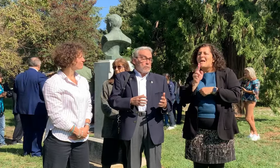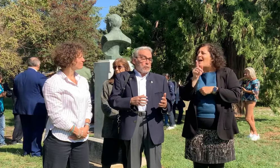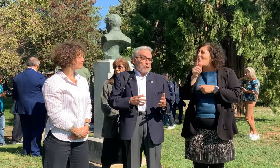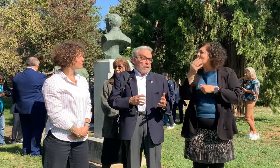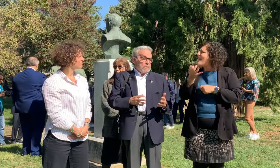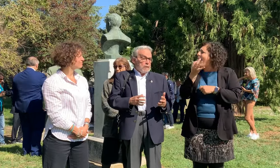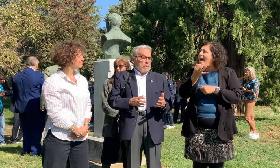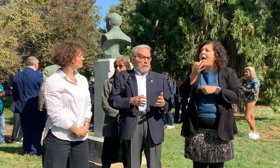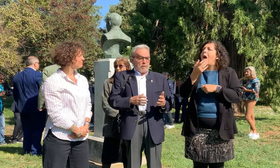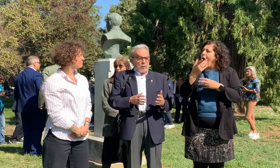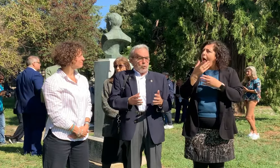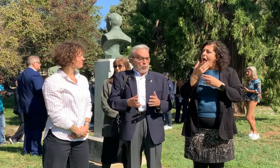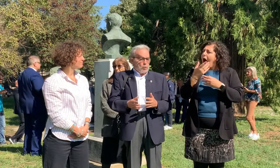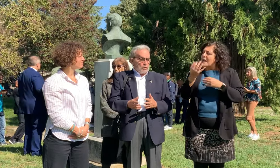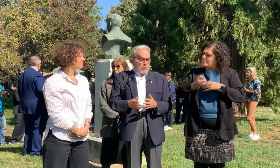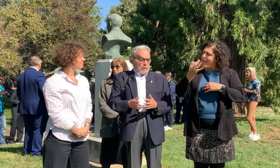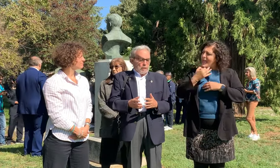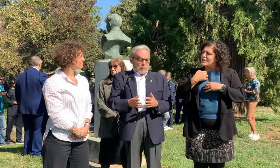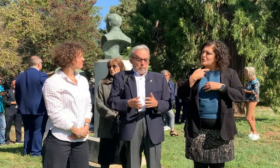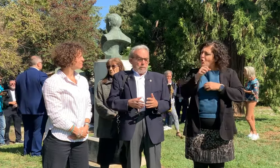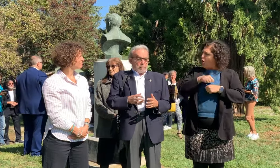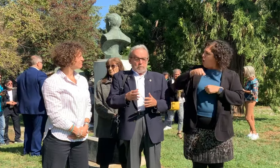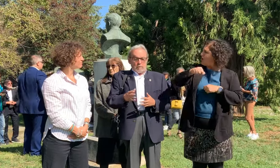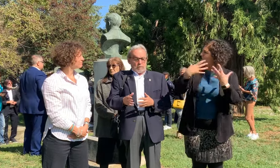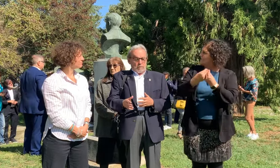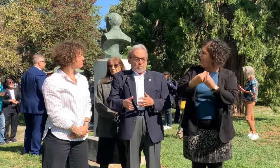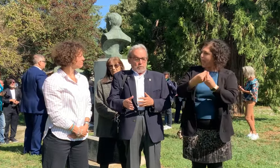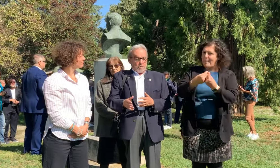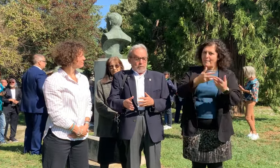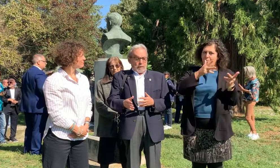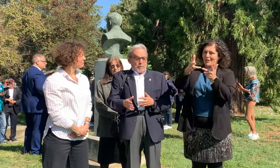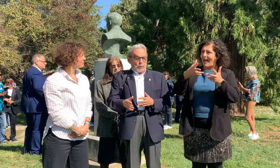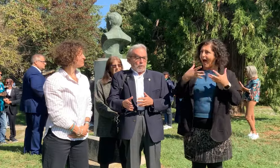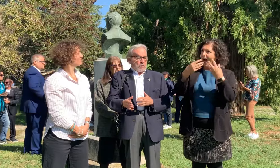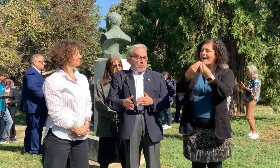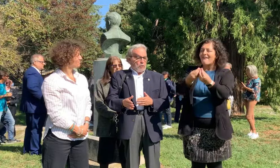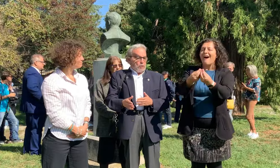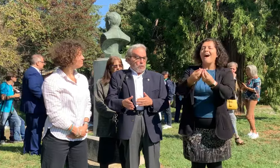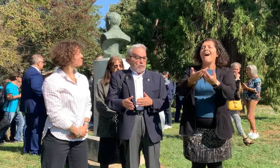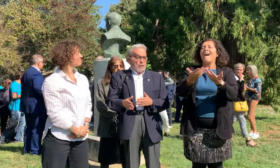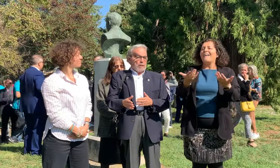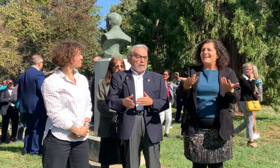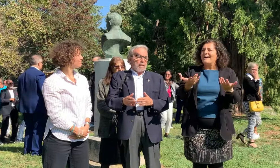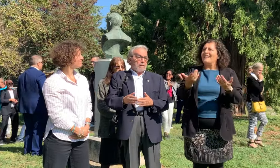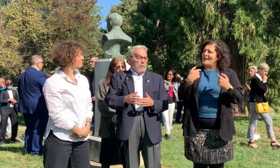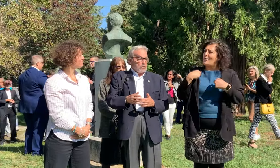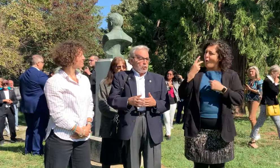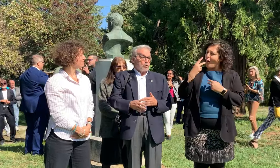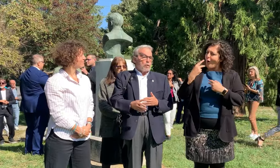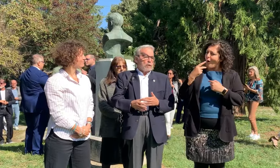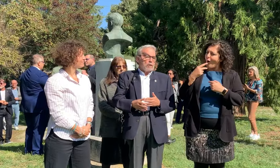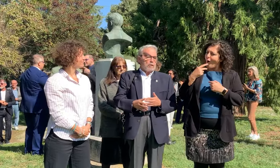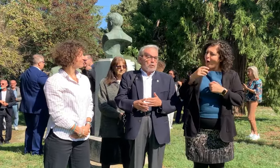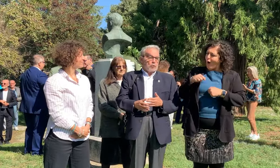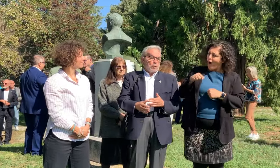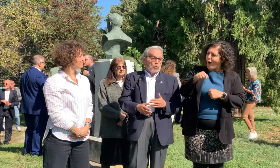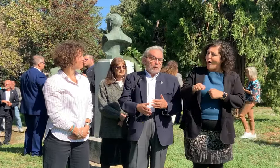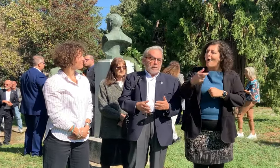portava con lui. Si portava a vedere quando gli studiarono,